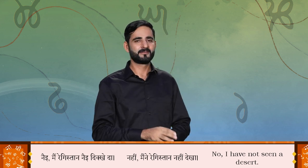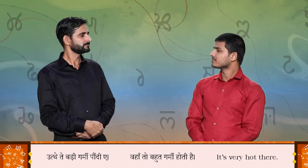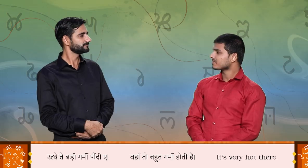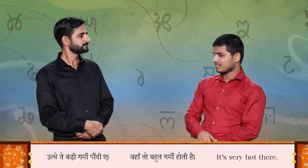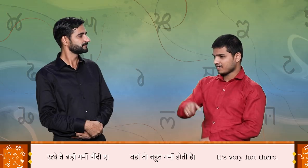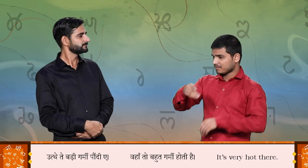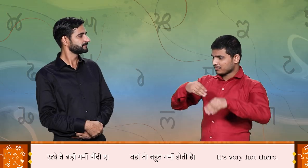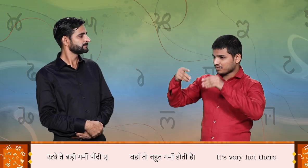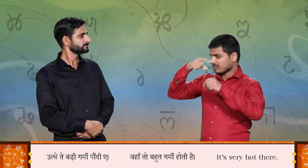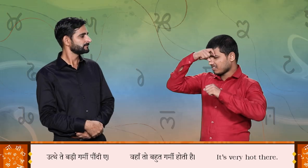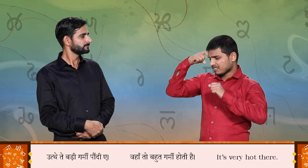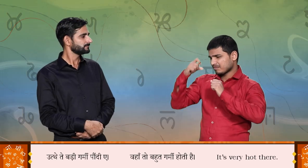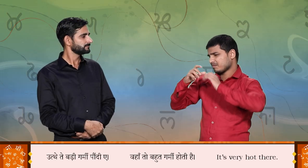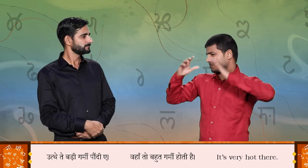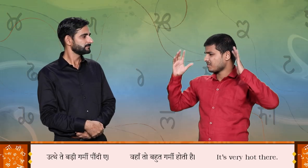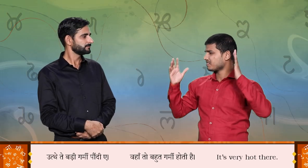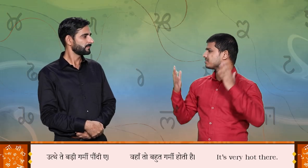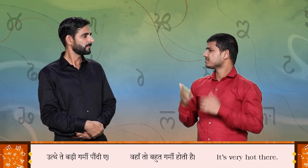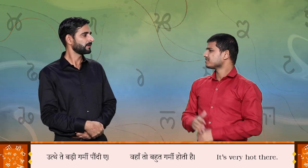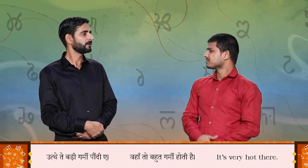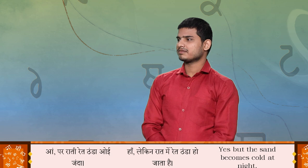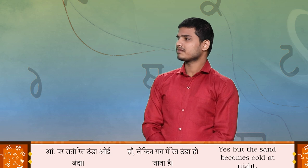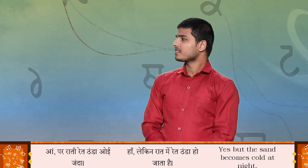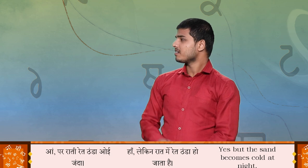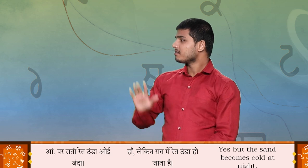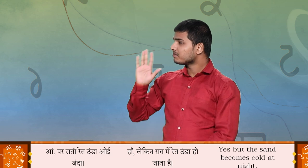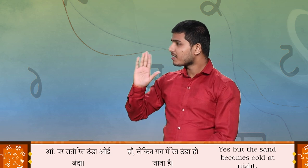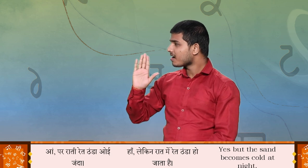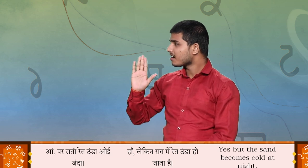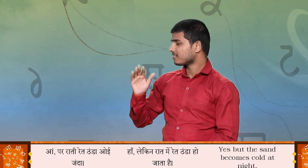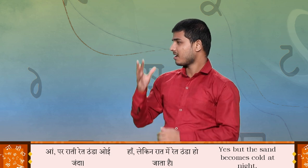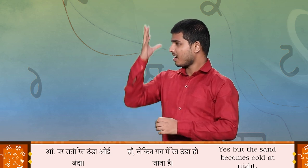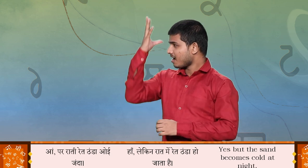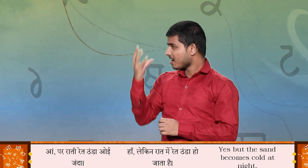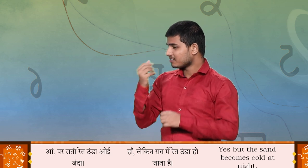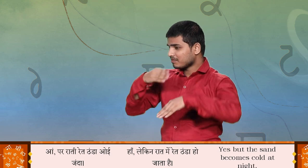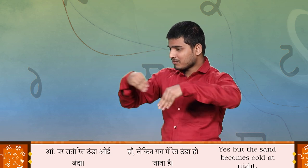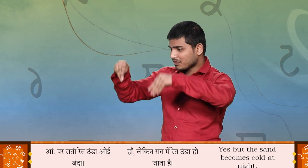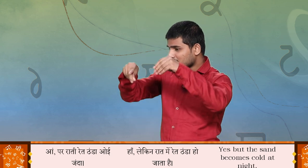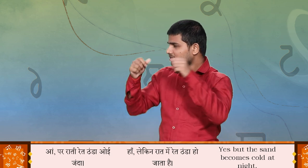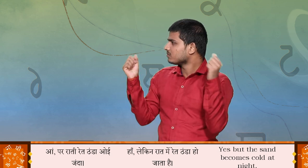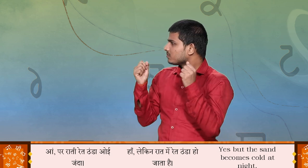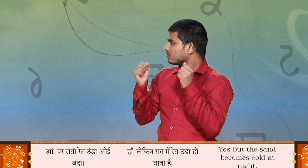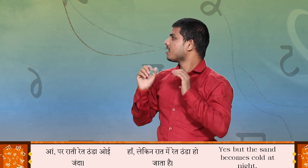उत्थे ते बड़ी गर्मी पौंदी है आँ पर राती रेथ ठंडा ओई जंदा